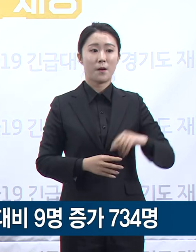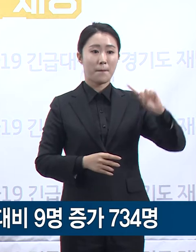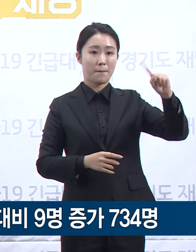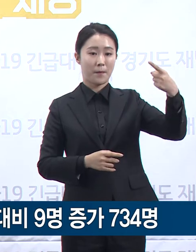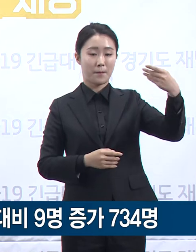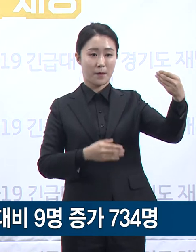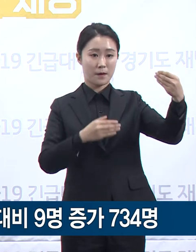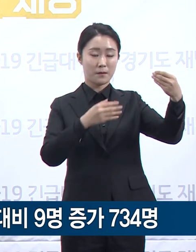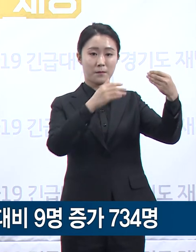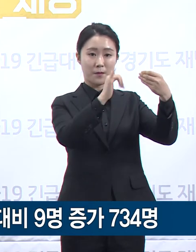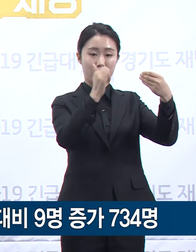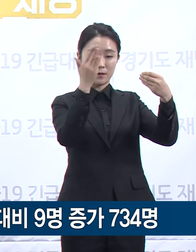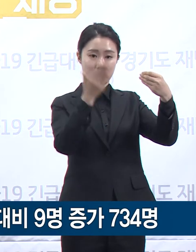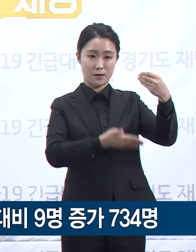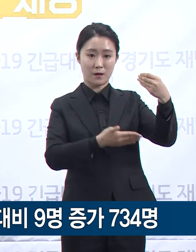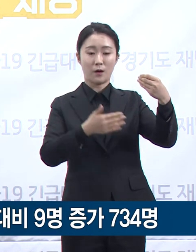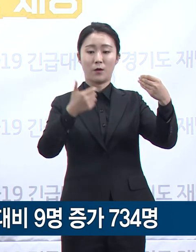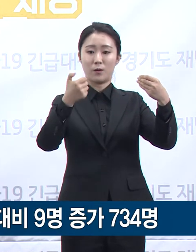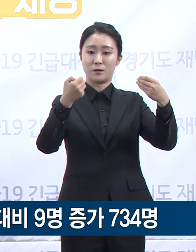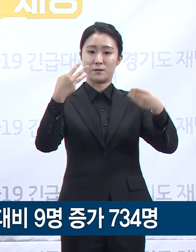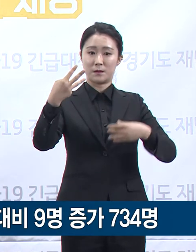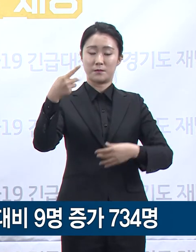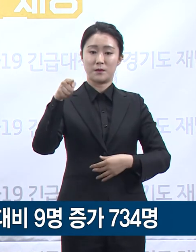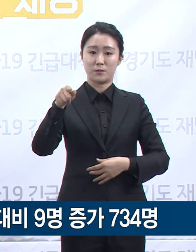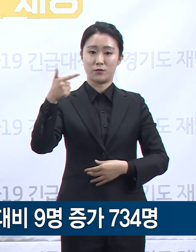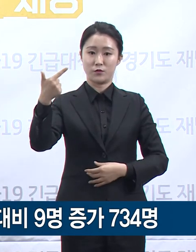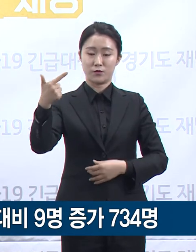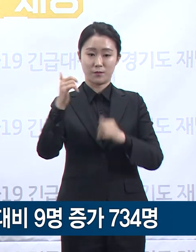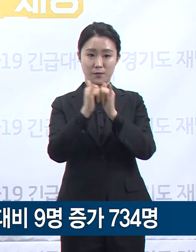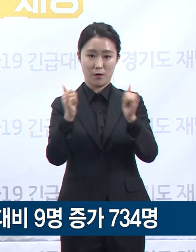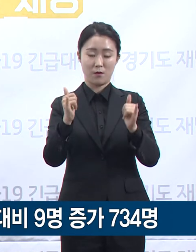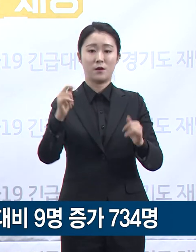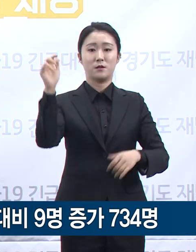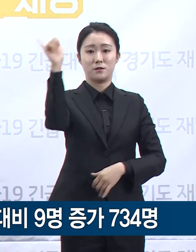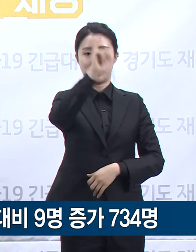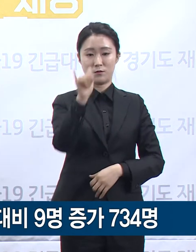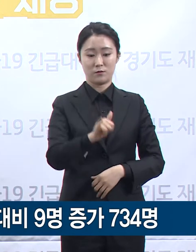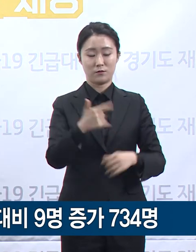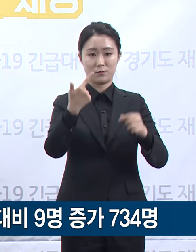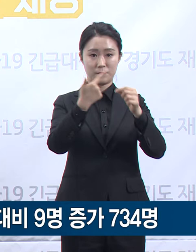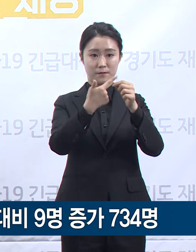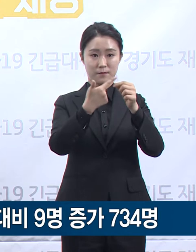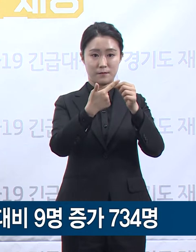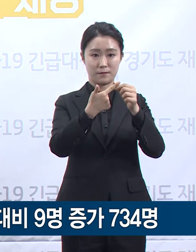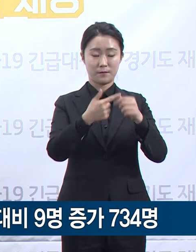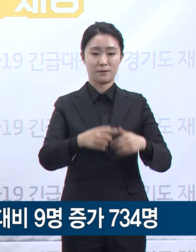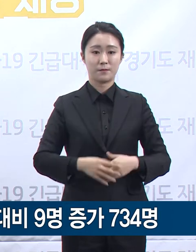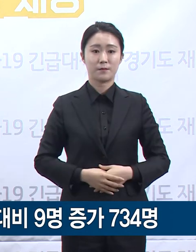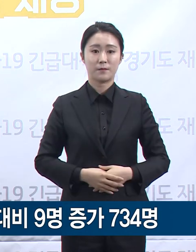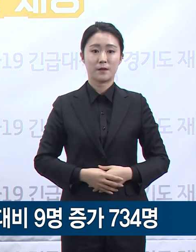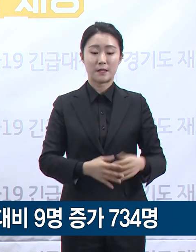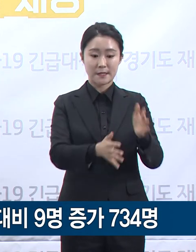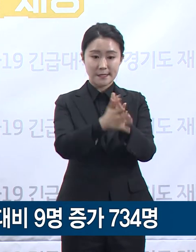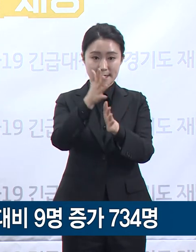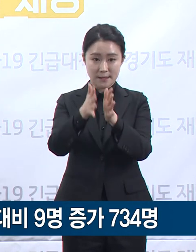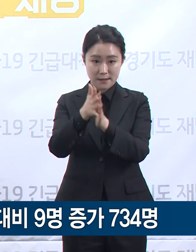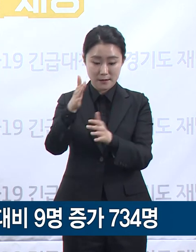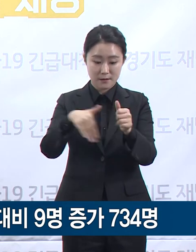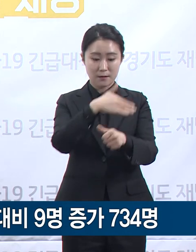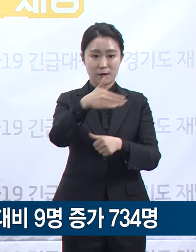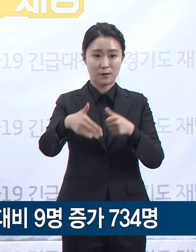발생 수는 53.6명으로 전국 17개 시도 중 여섯 번째입니다. 시군별로 보면